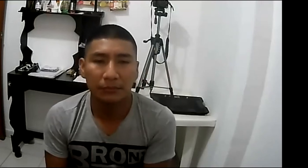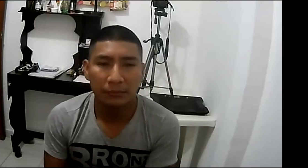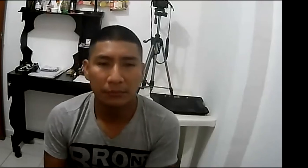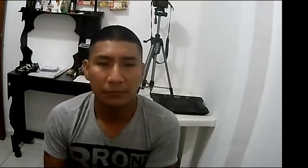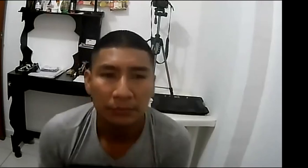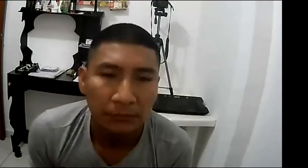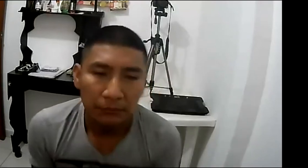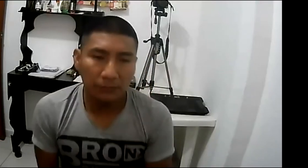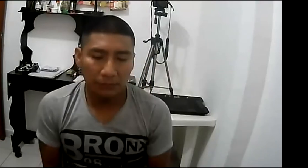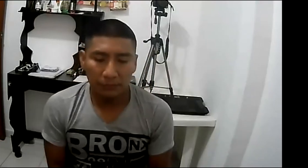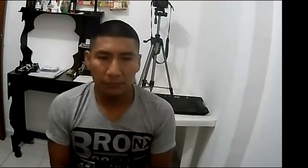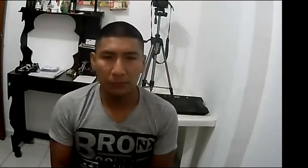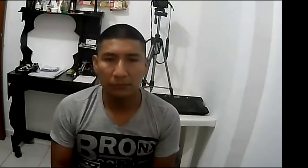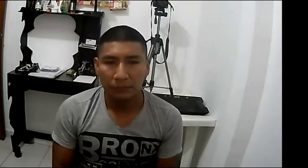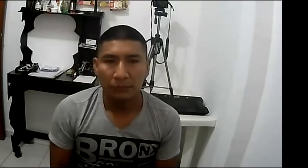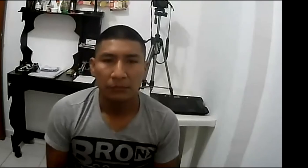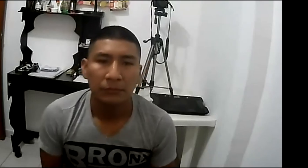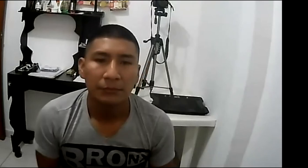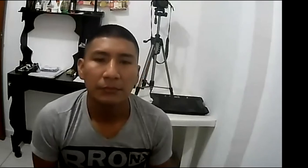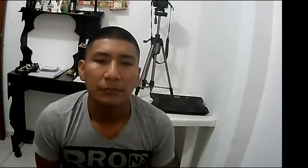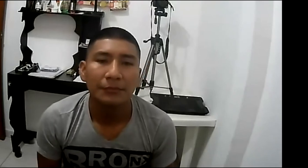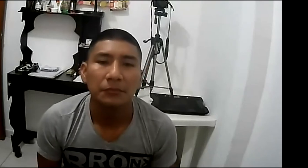Mario dice bueno ¿qué experiencia ha tenido usted profesor Rubén?